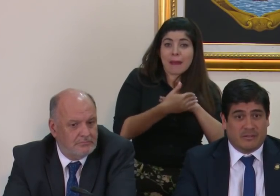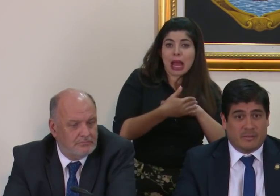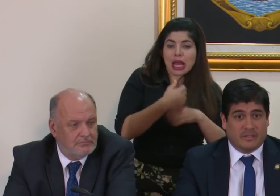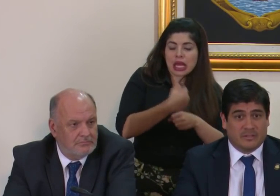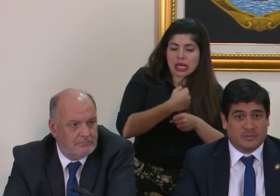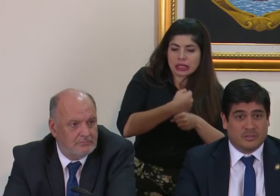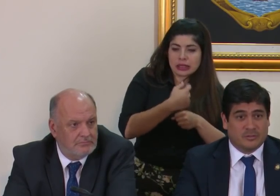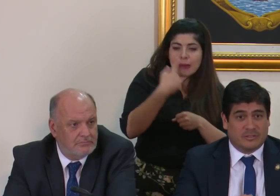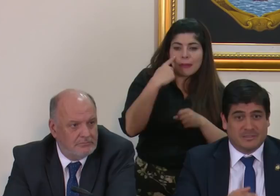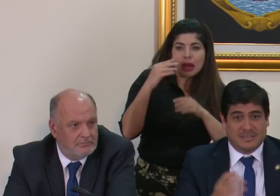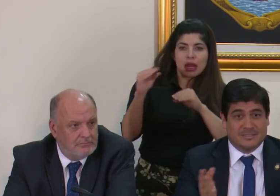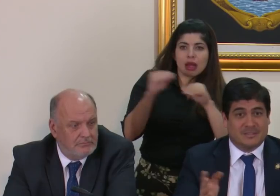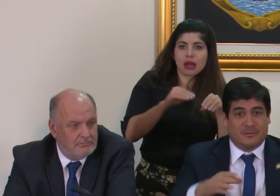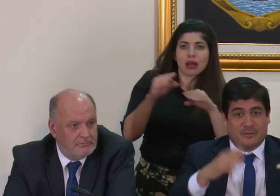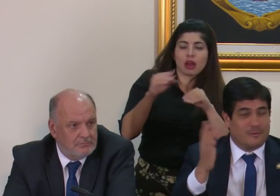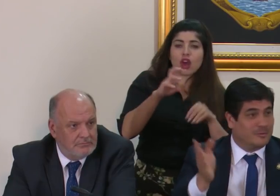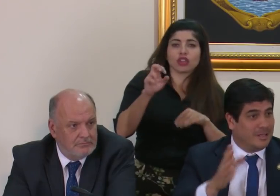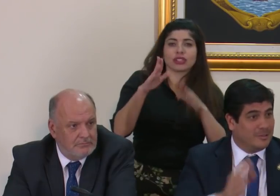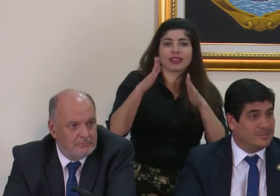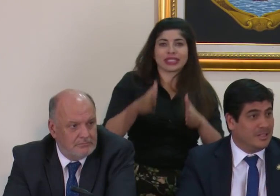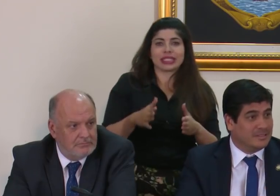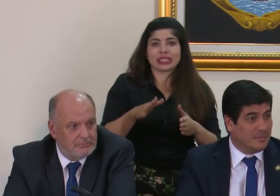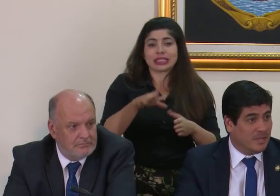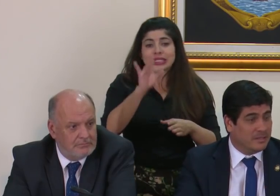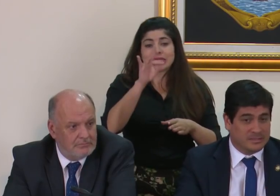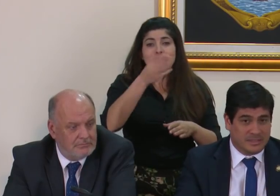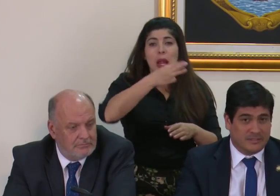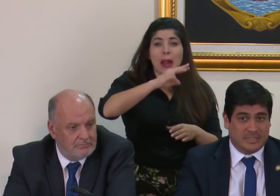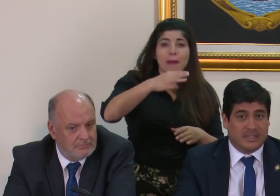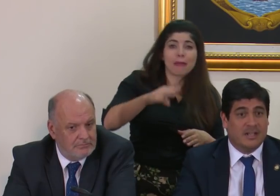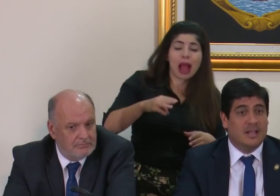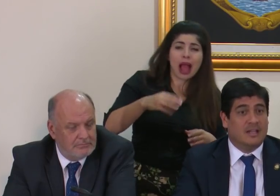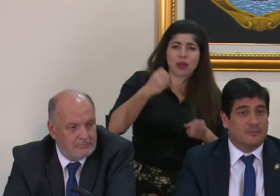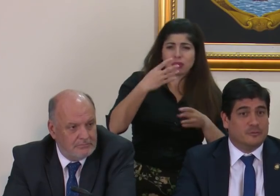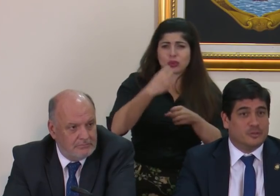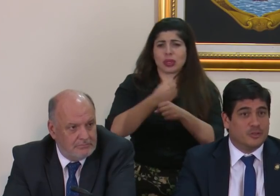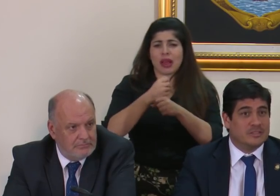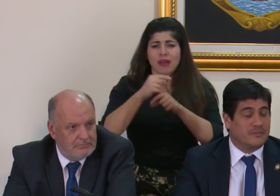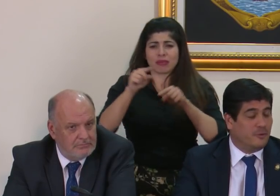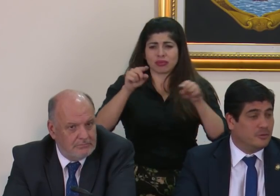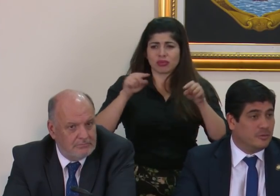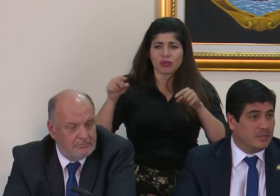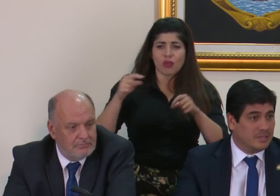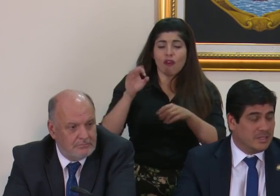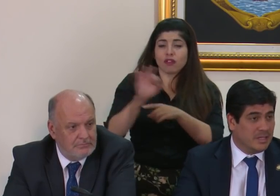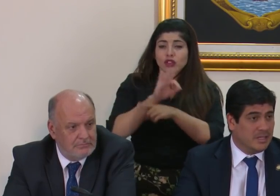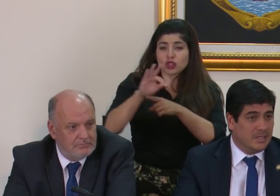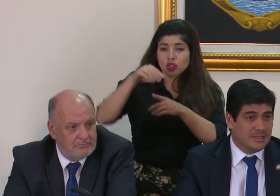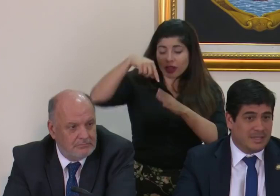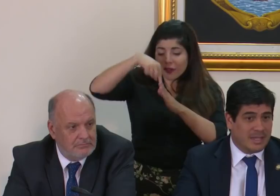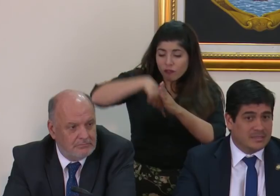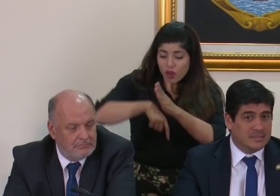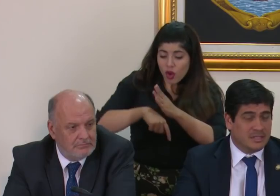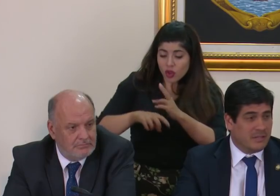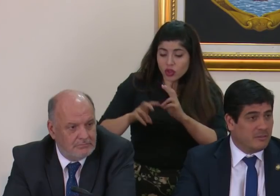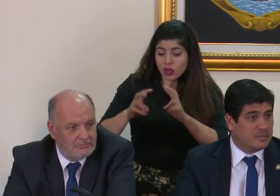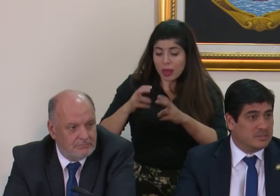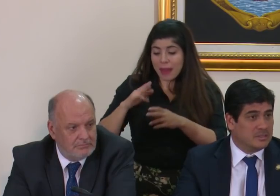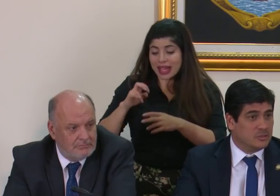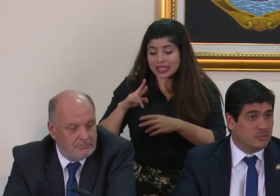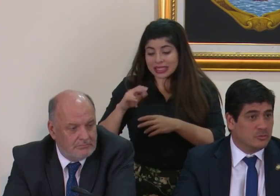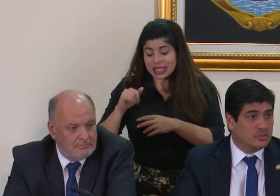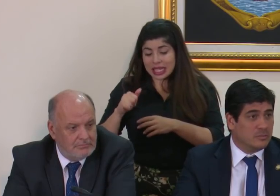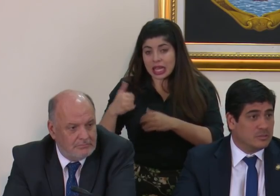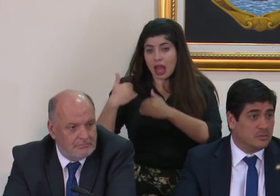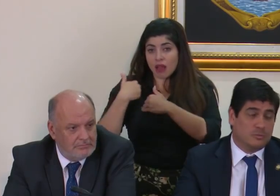hacer una repatriación de costarricenses que fueron encontrados en Altamar, etcétera. Las funciones de fondo en materia de Cancillería y